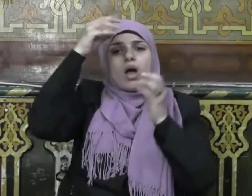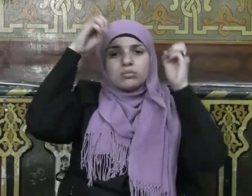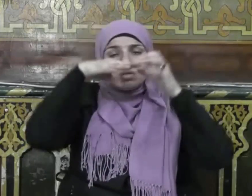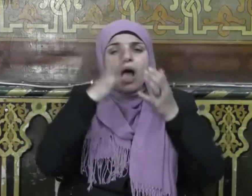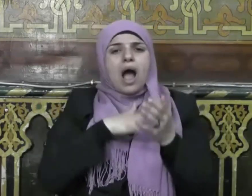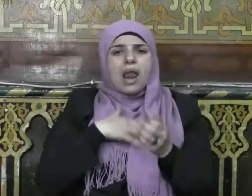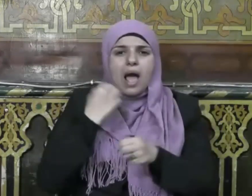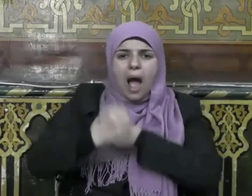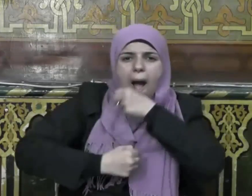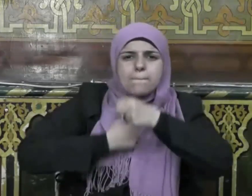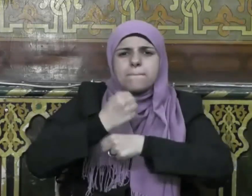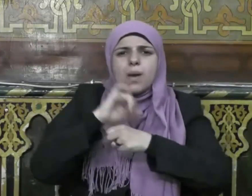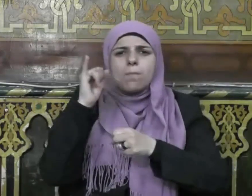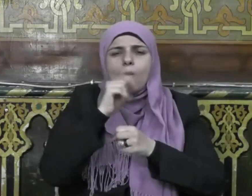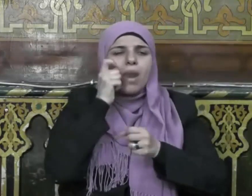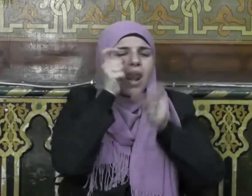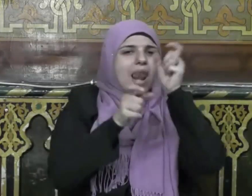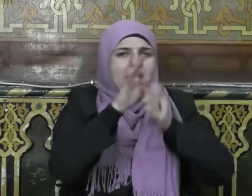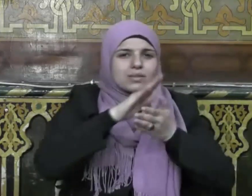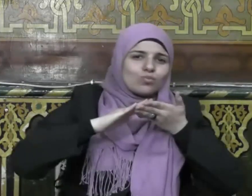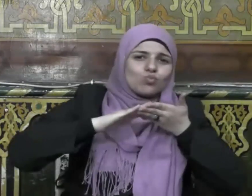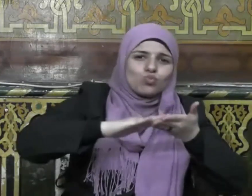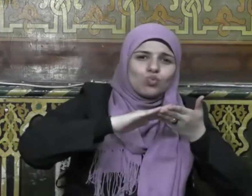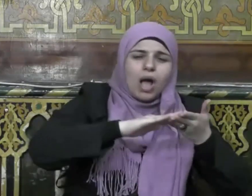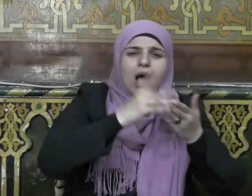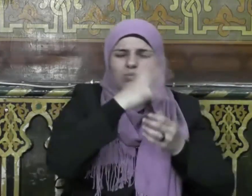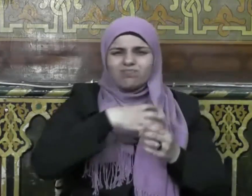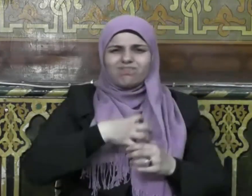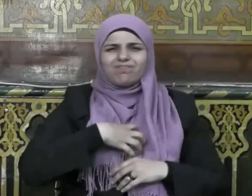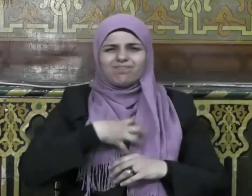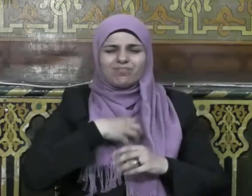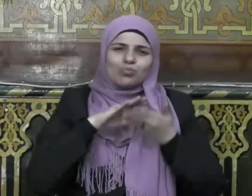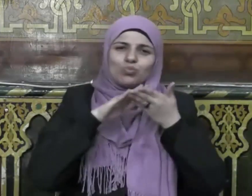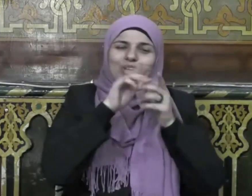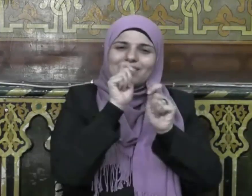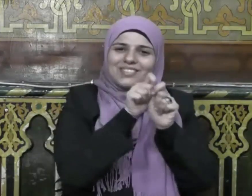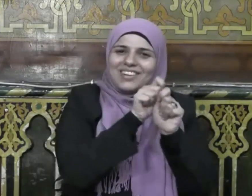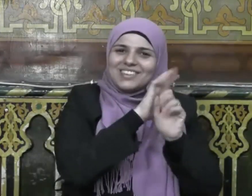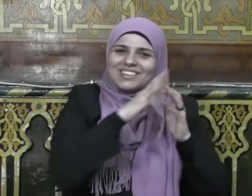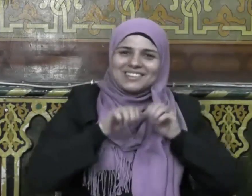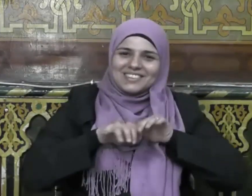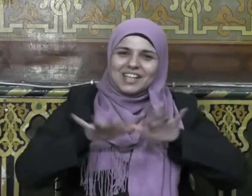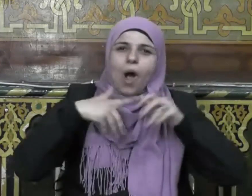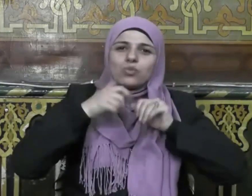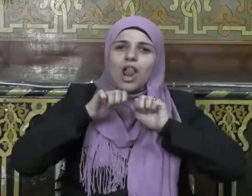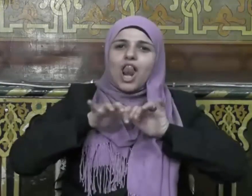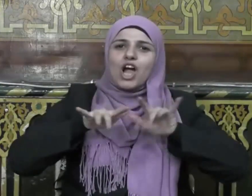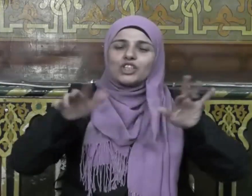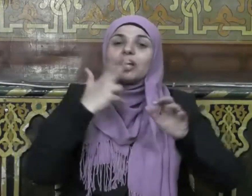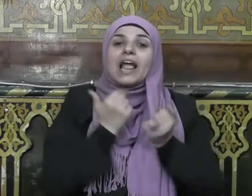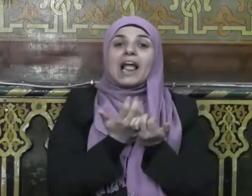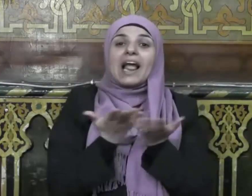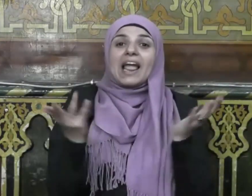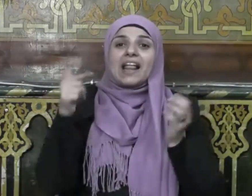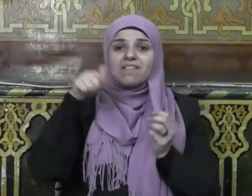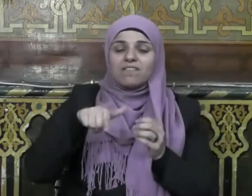على قضاء حوائج الناس وتفريج كربهم ونشر الخير في مجتمعه ووطنه